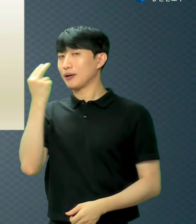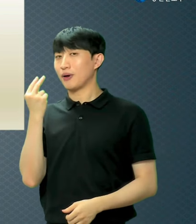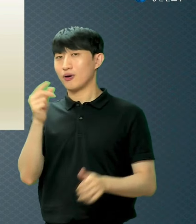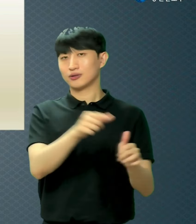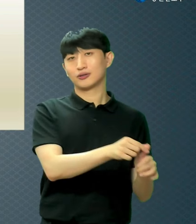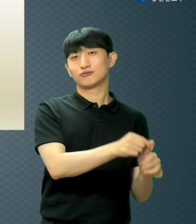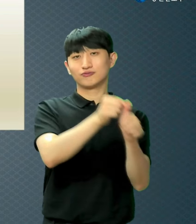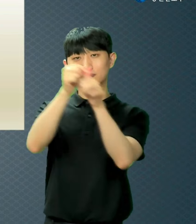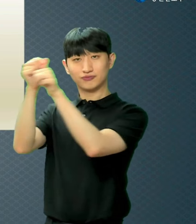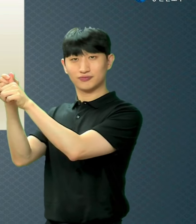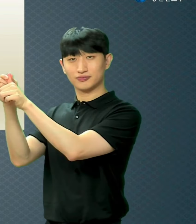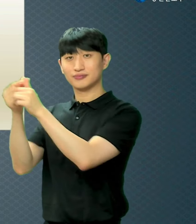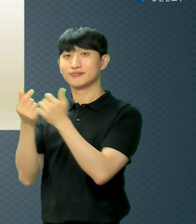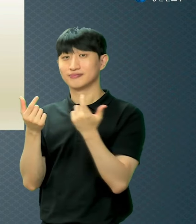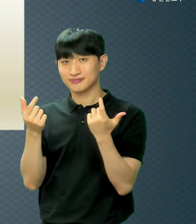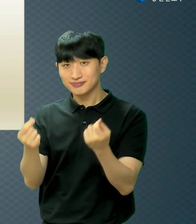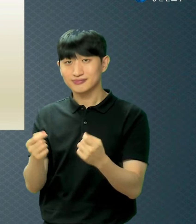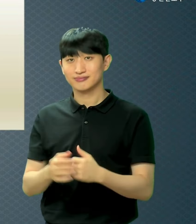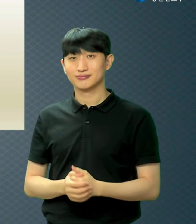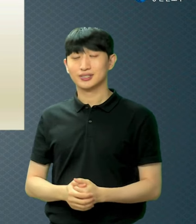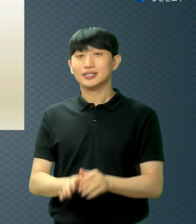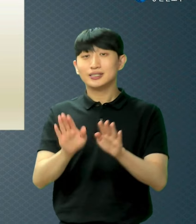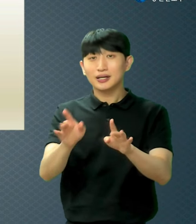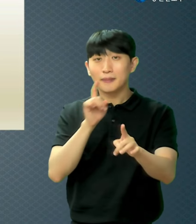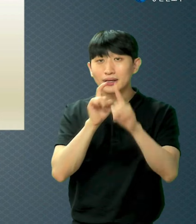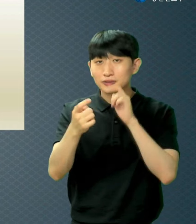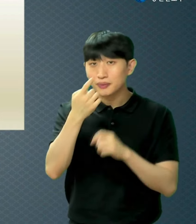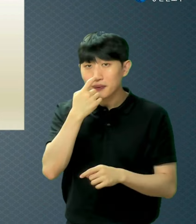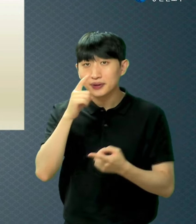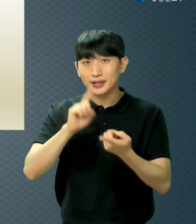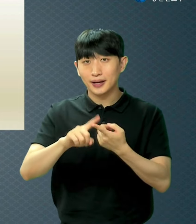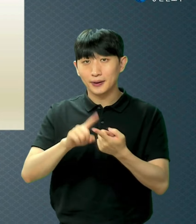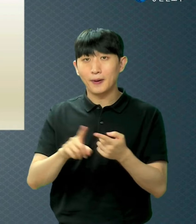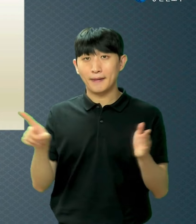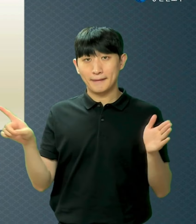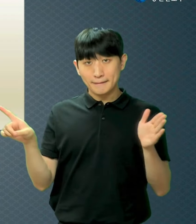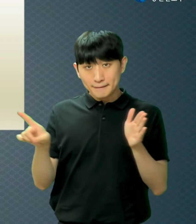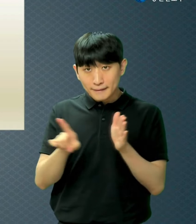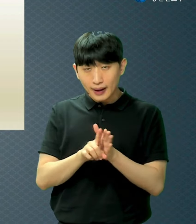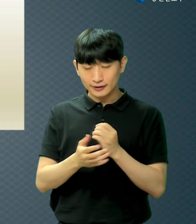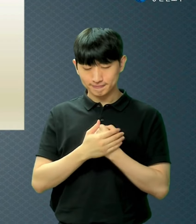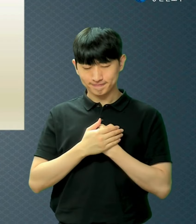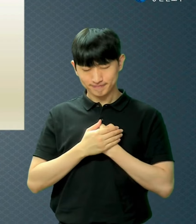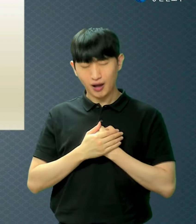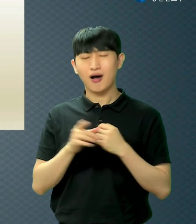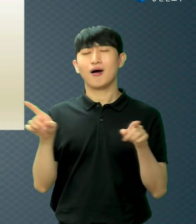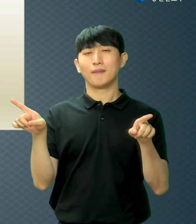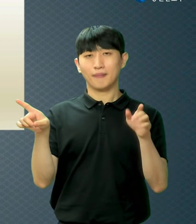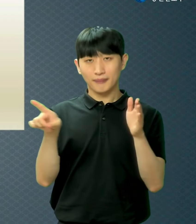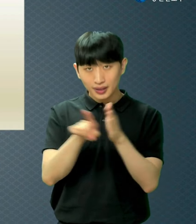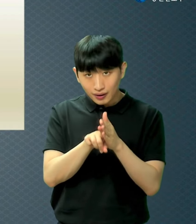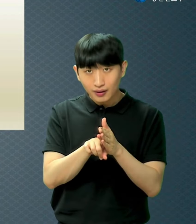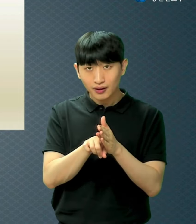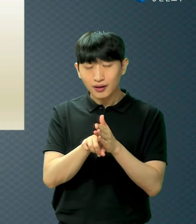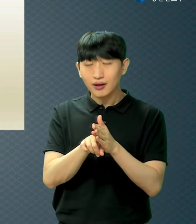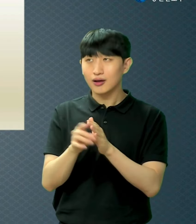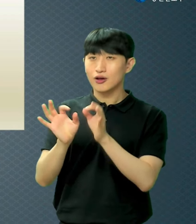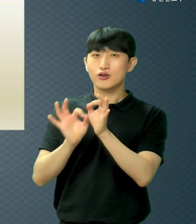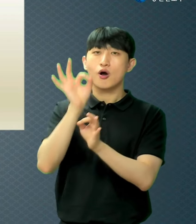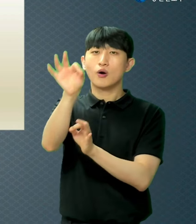배우고 있잖아요 이 말씀을 마음속에 믿으면 영생 얻고 심판 안 받고